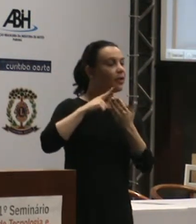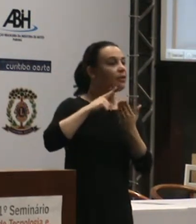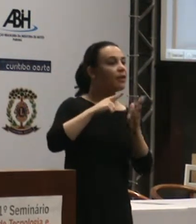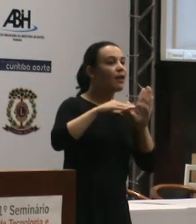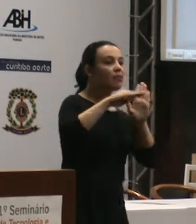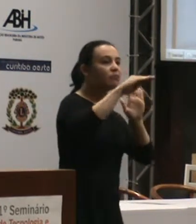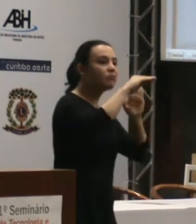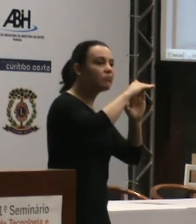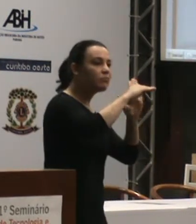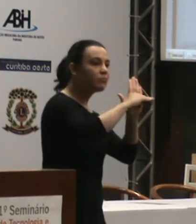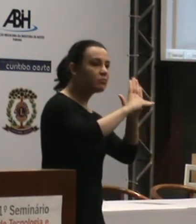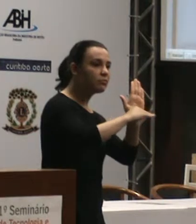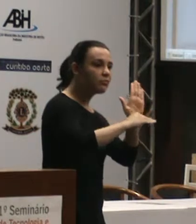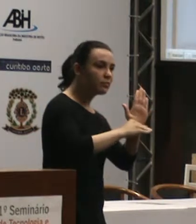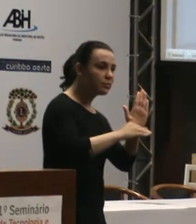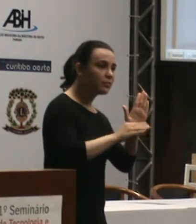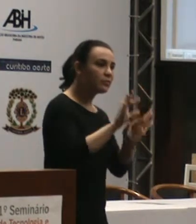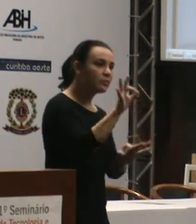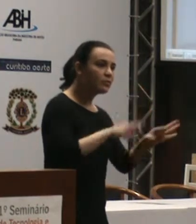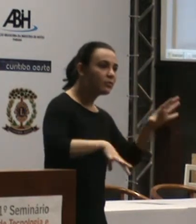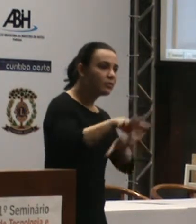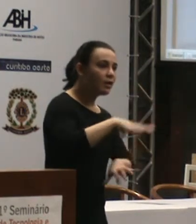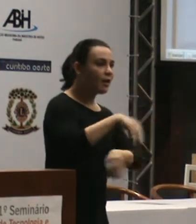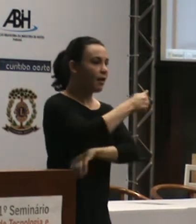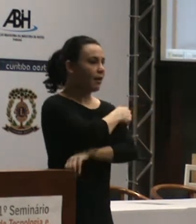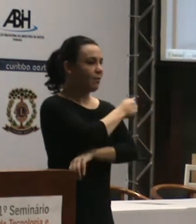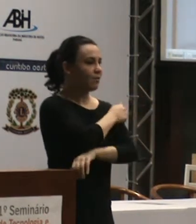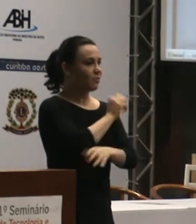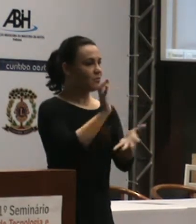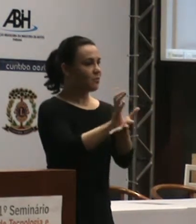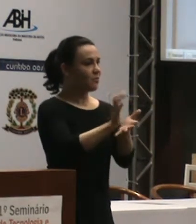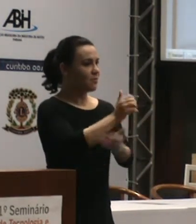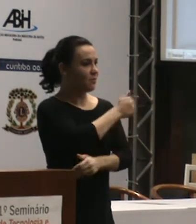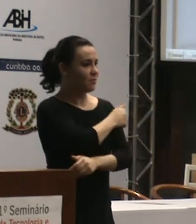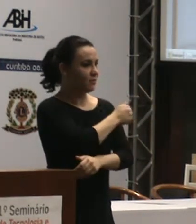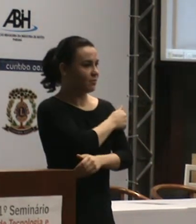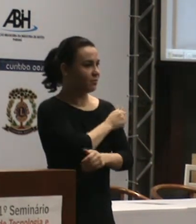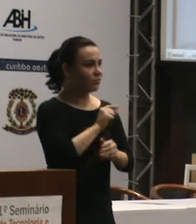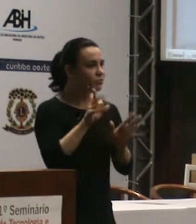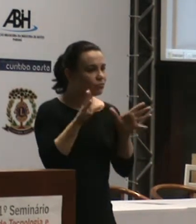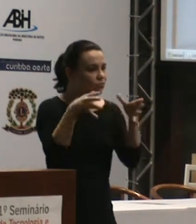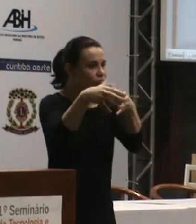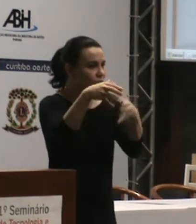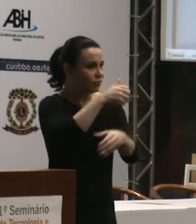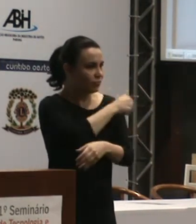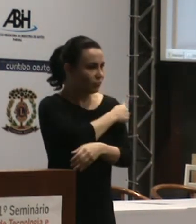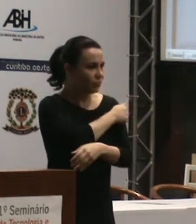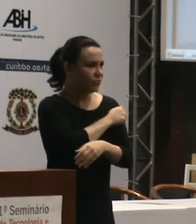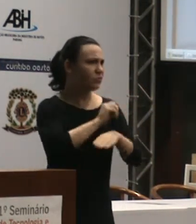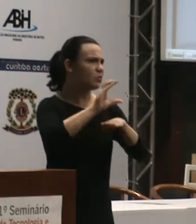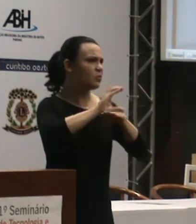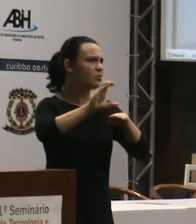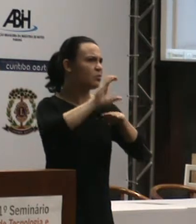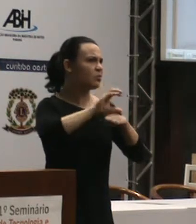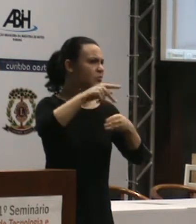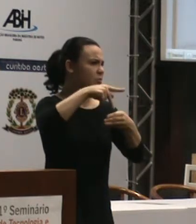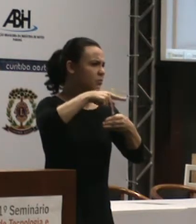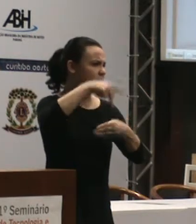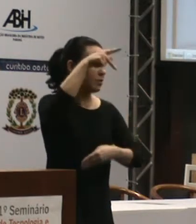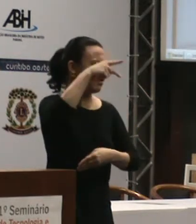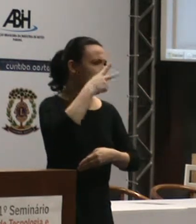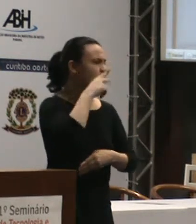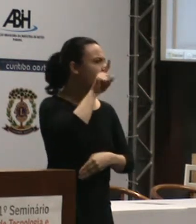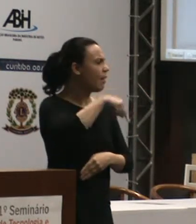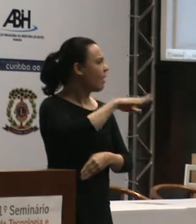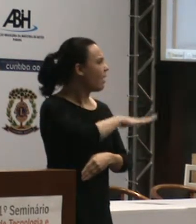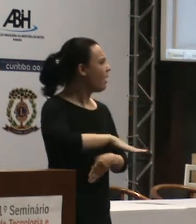elaborado pelos alunos. Um grupo de alunos com curso de pós-graduação, se não me engano, na área